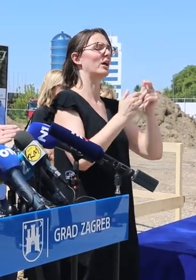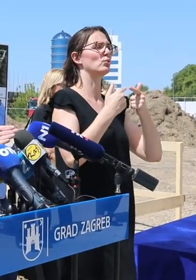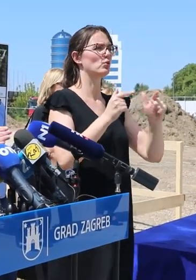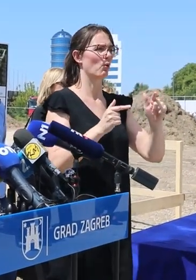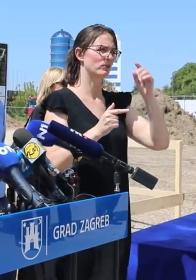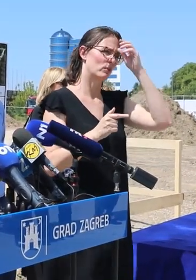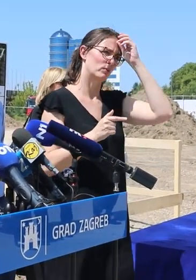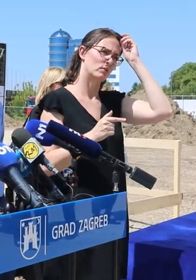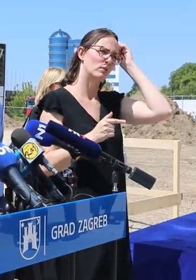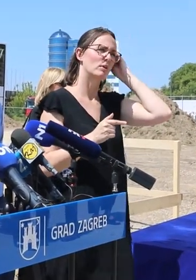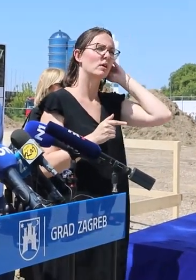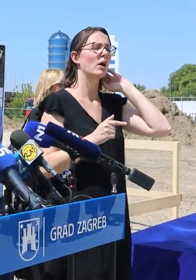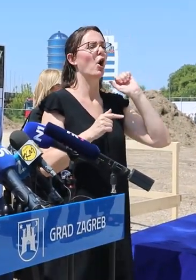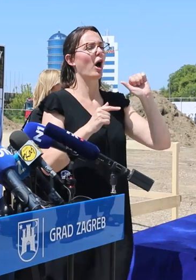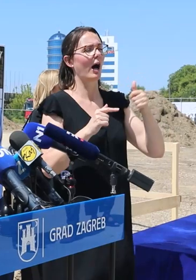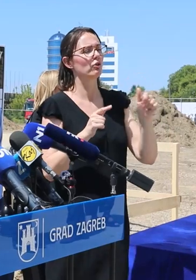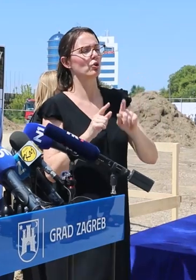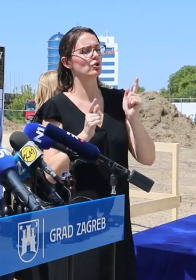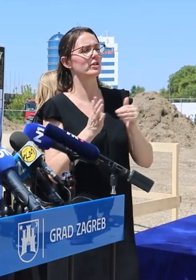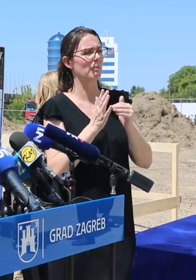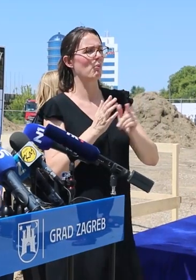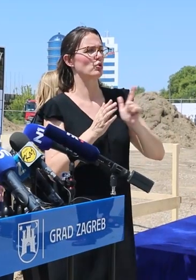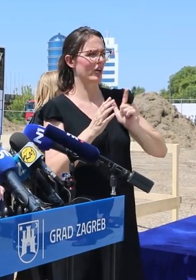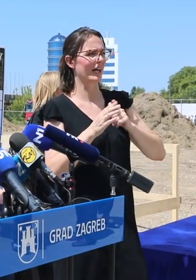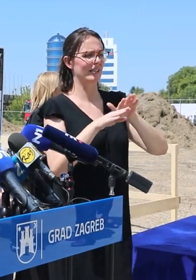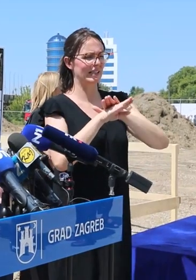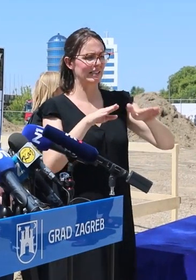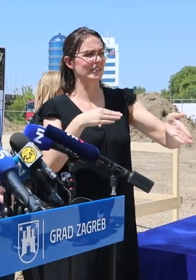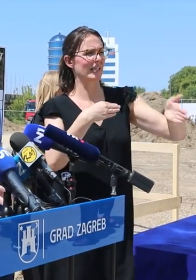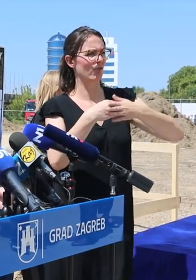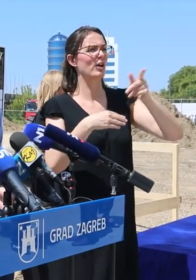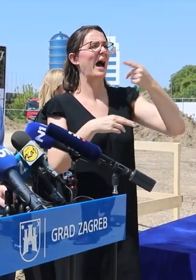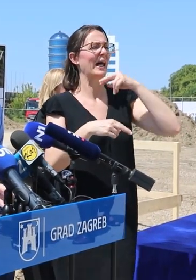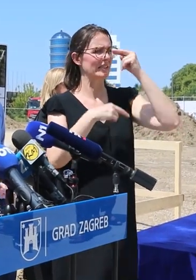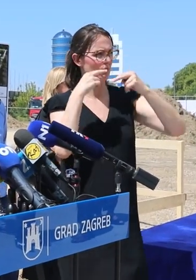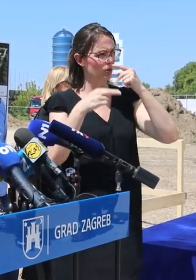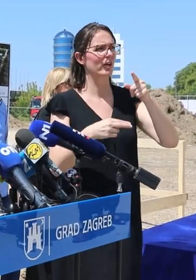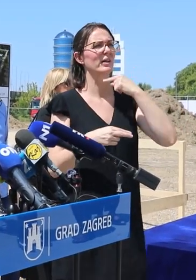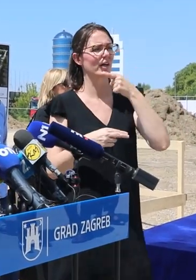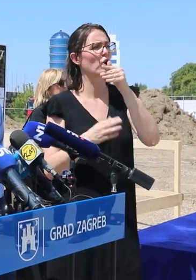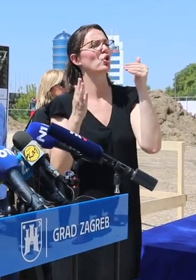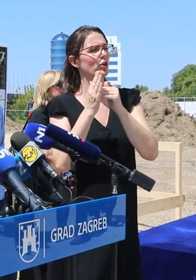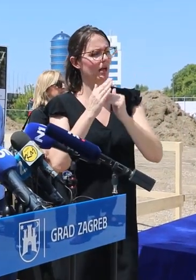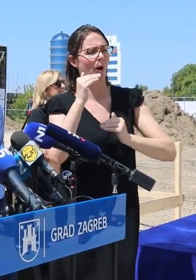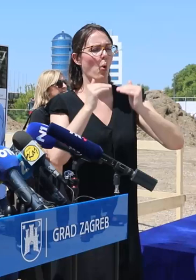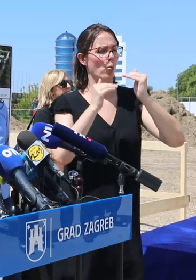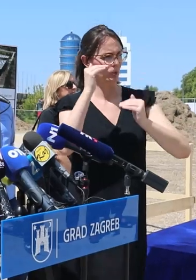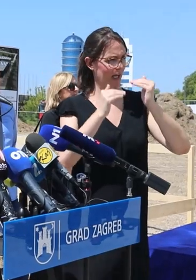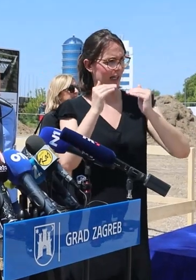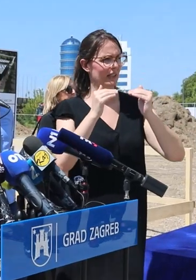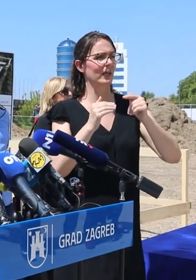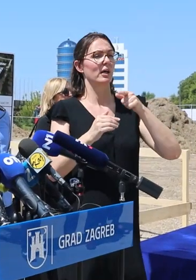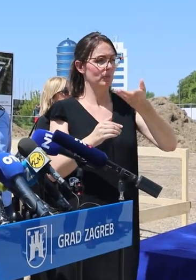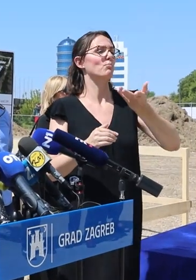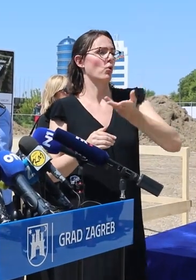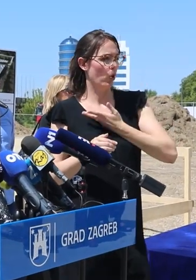mora privremeno biti dok se još ploha zatvara. Međutim, inspektorat je rekao da treba uskladiti sa građanskom dozvolom i to je učinjeno i ta